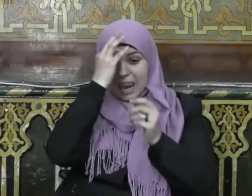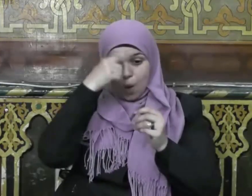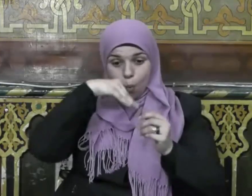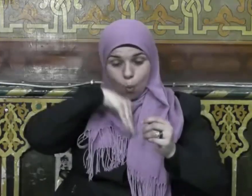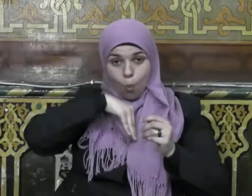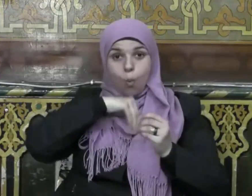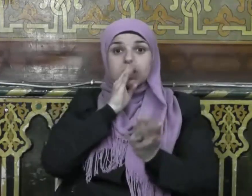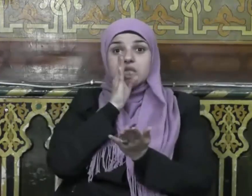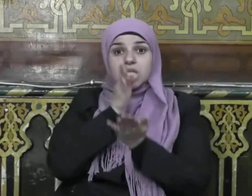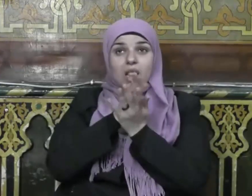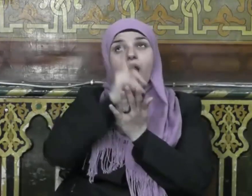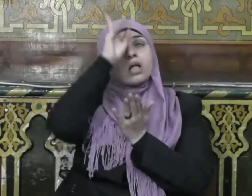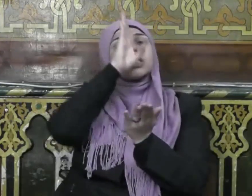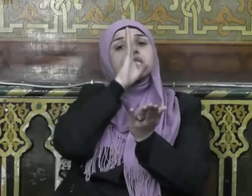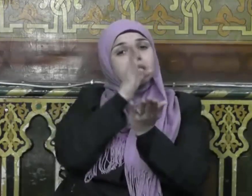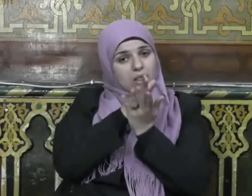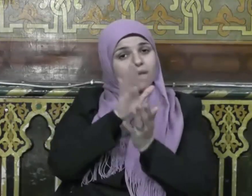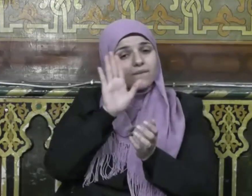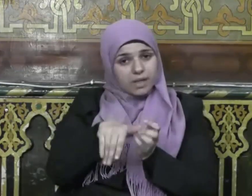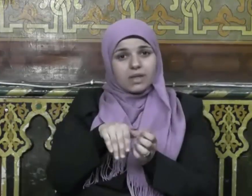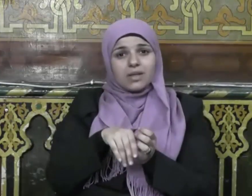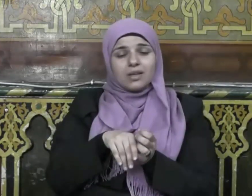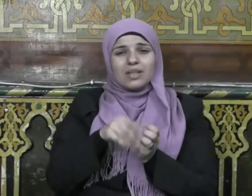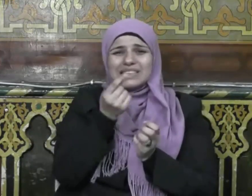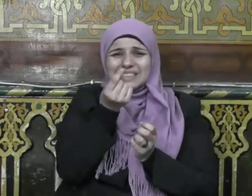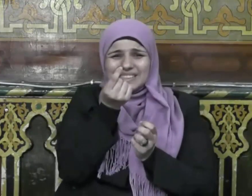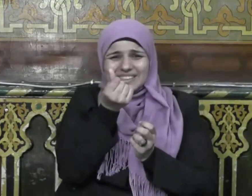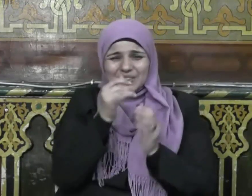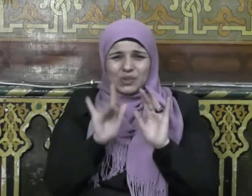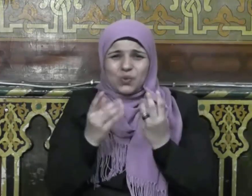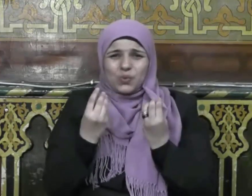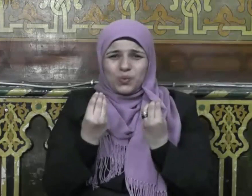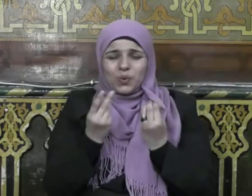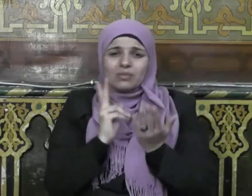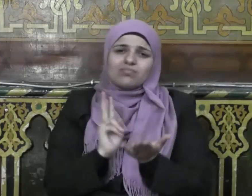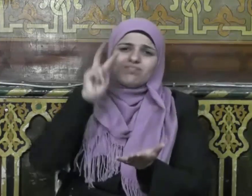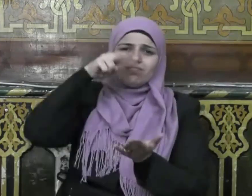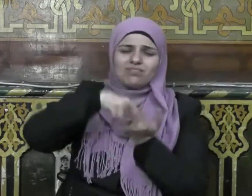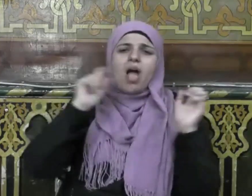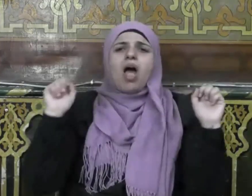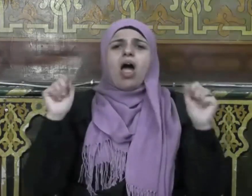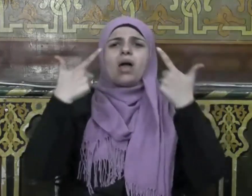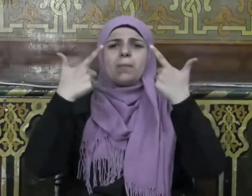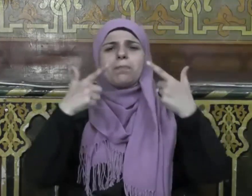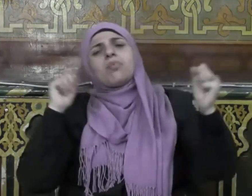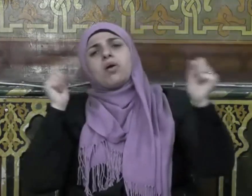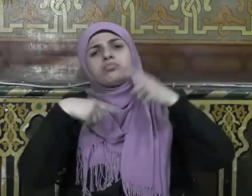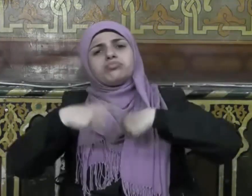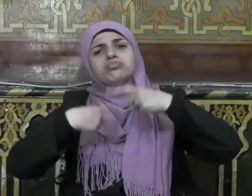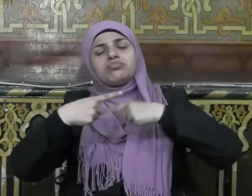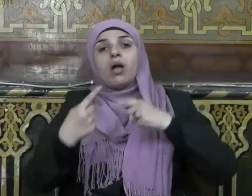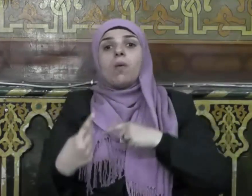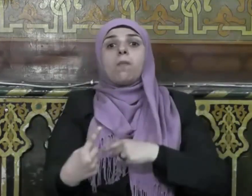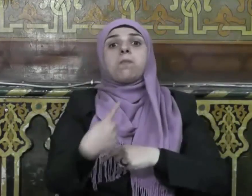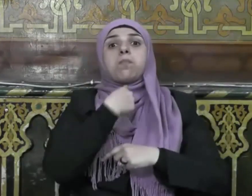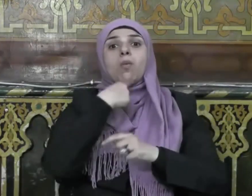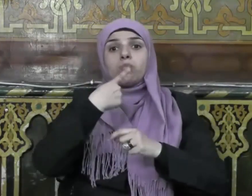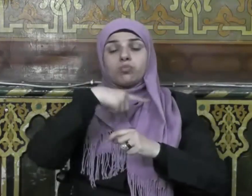يصدق فلبثوا قليلا ثم نهضوا في قتال العدو فأتي به النبي